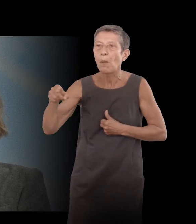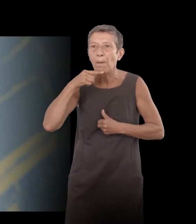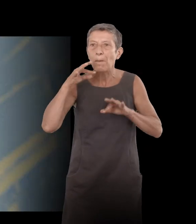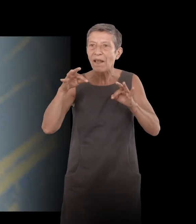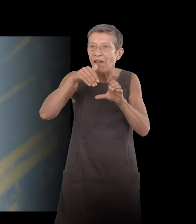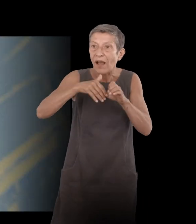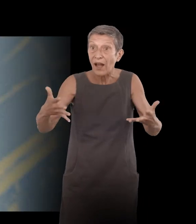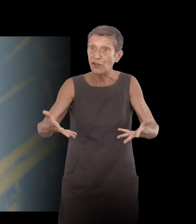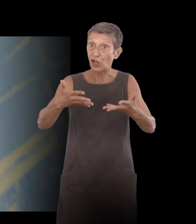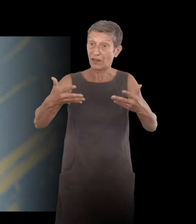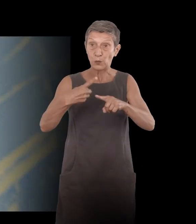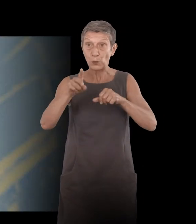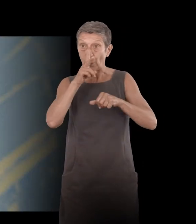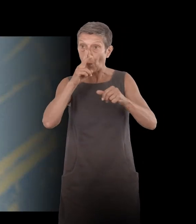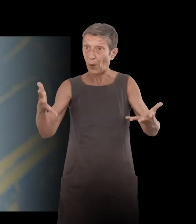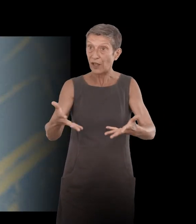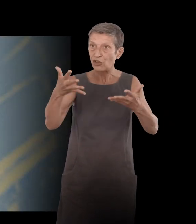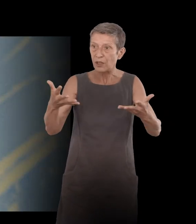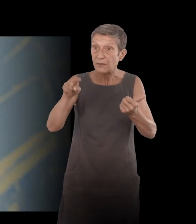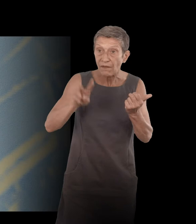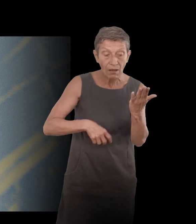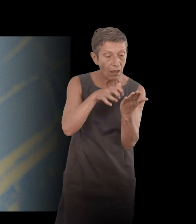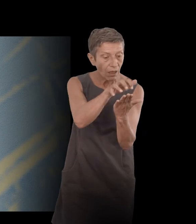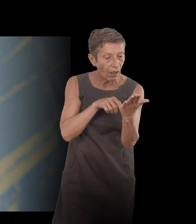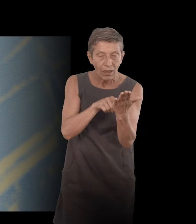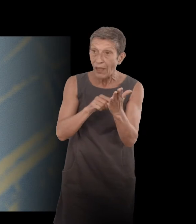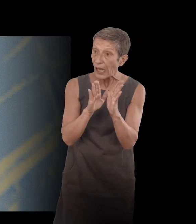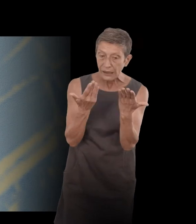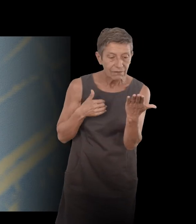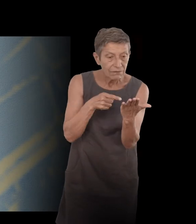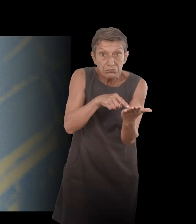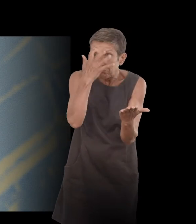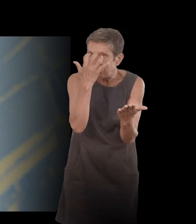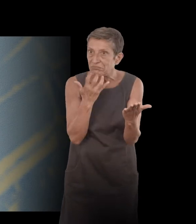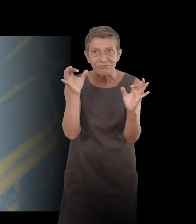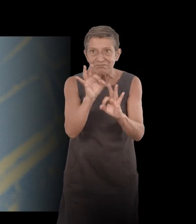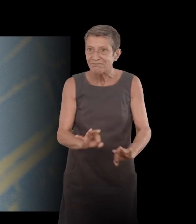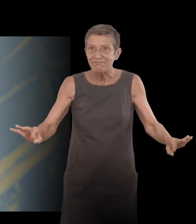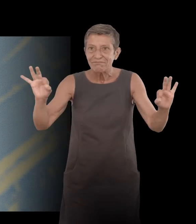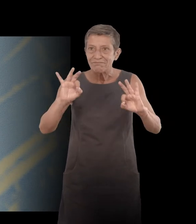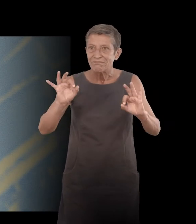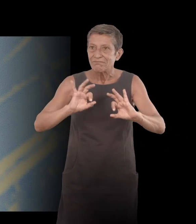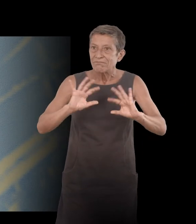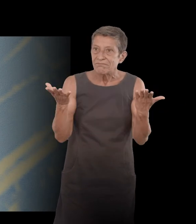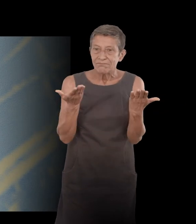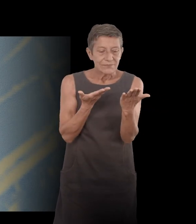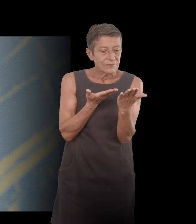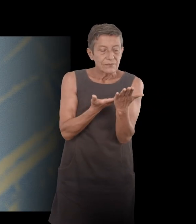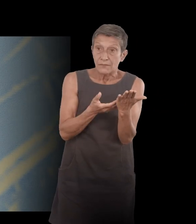y a une tonalité qui n'est pas du tout triste. Il n a pas la... C'est à la fois une expérience qui est grave,